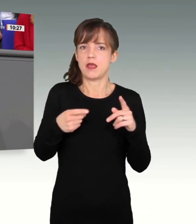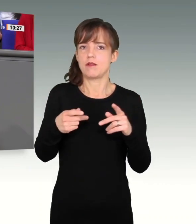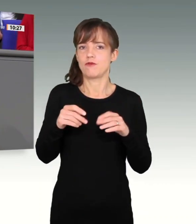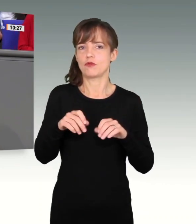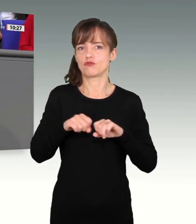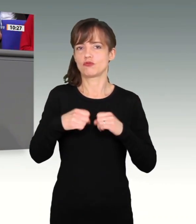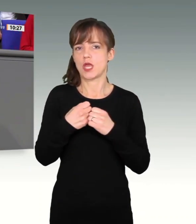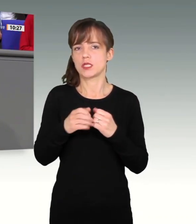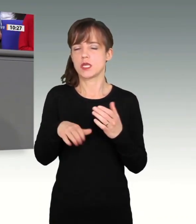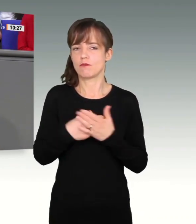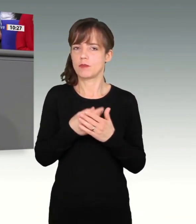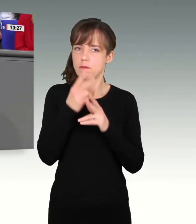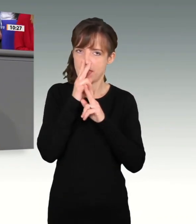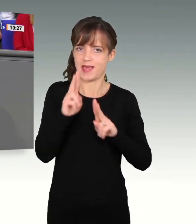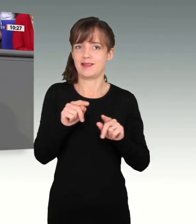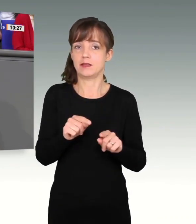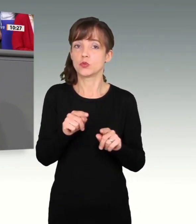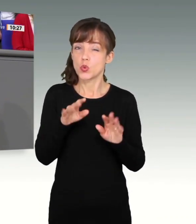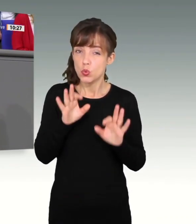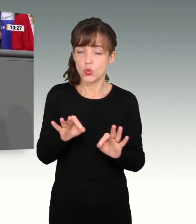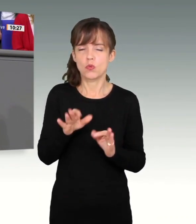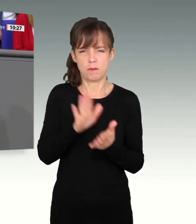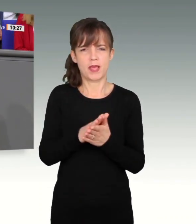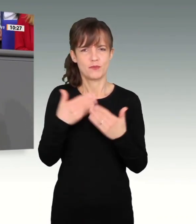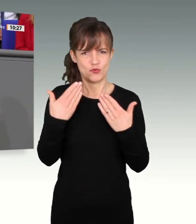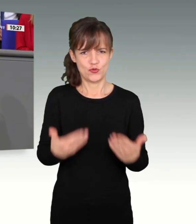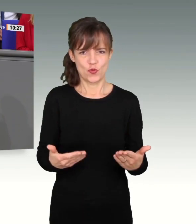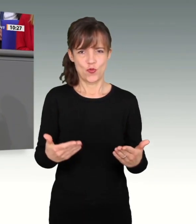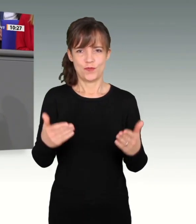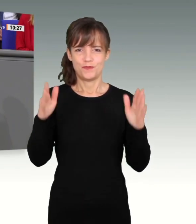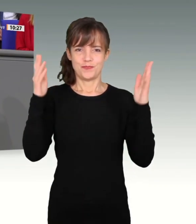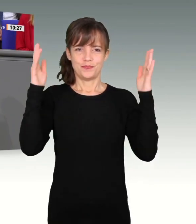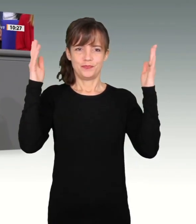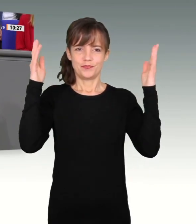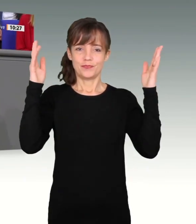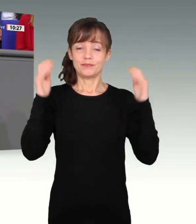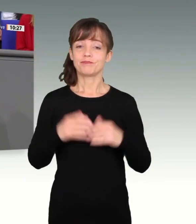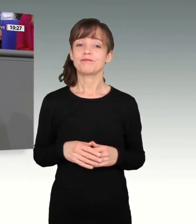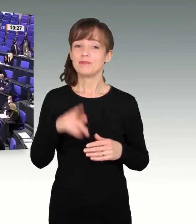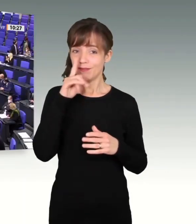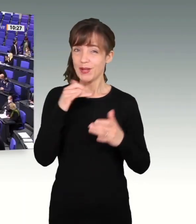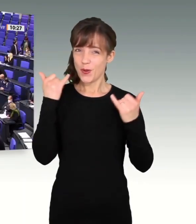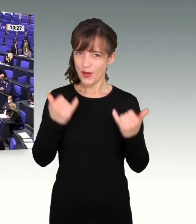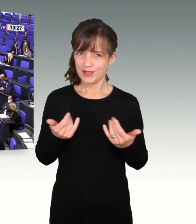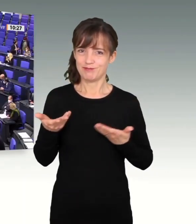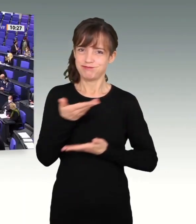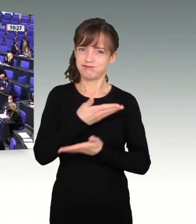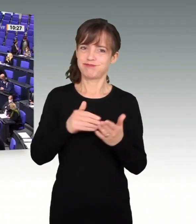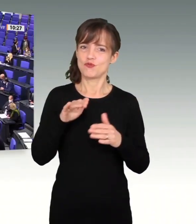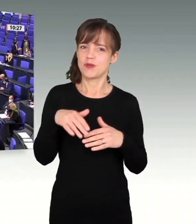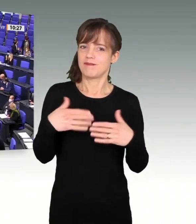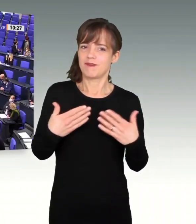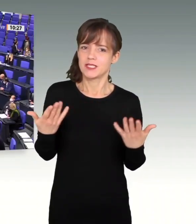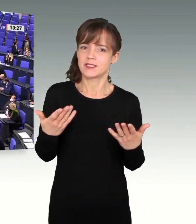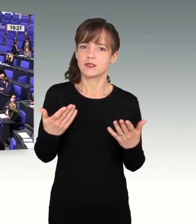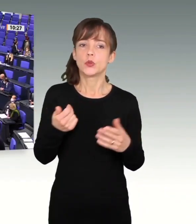Das ist gut so, und das soll, und das wird auch so bleiben. Wenn wir heute über die Fortführung einer jungen, aber